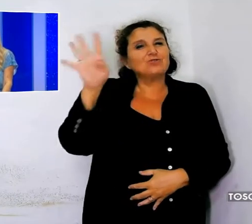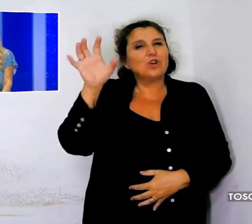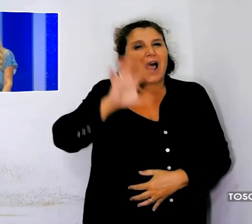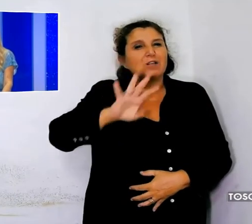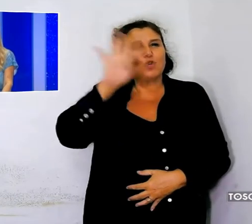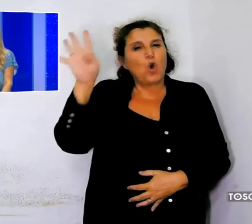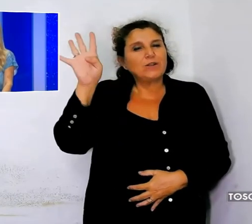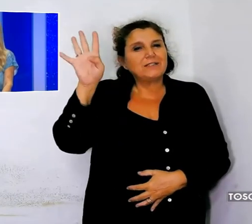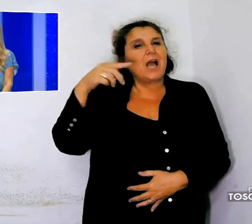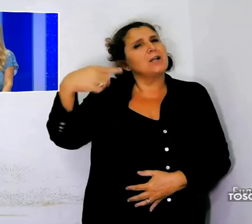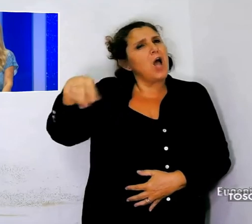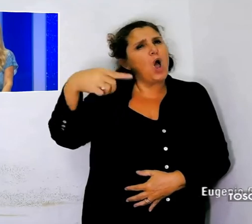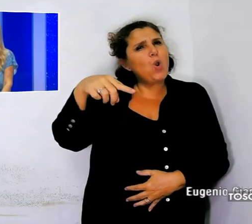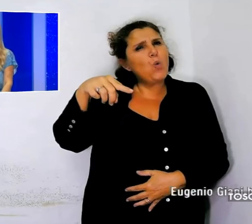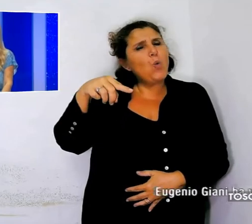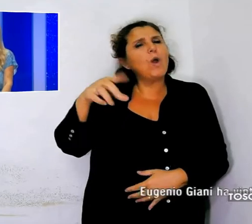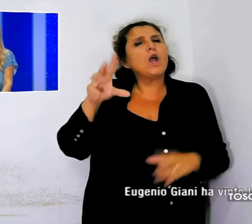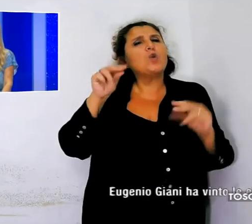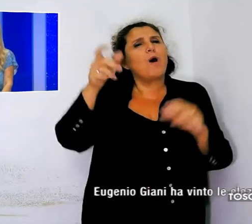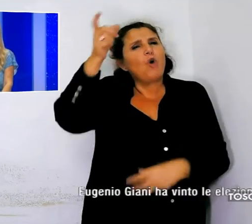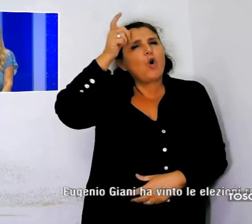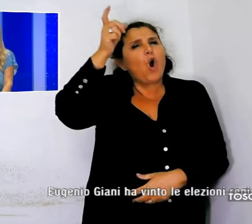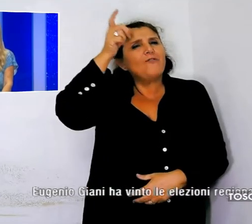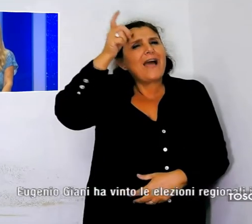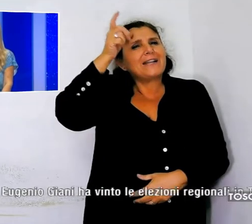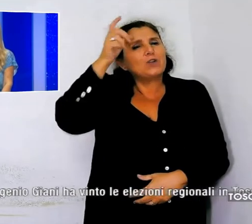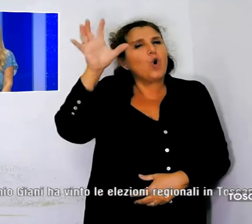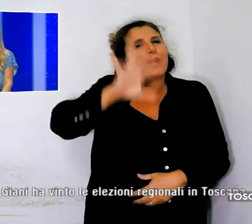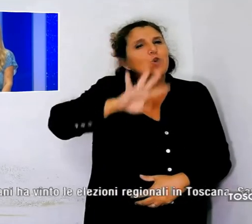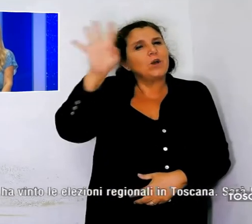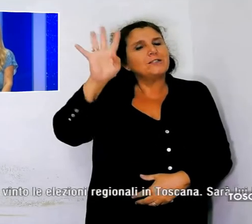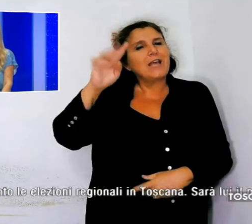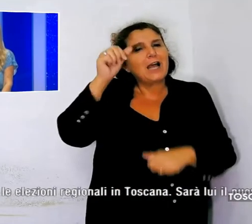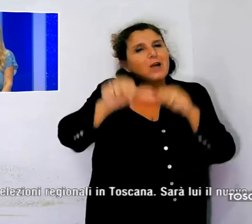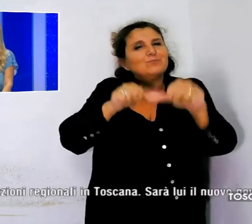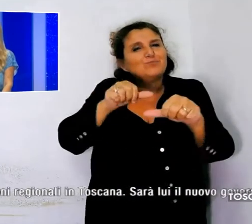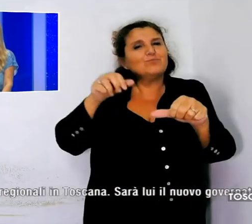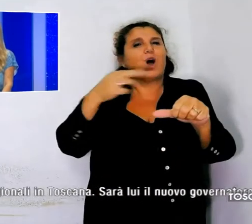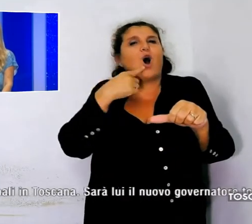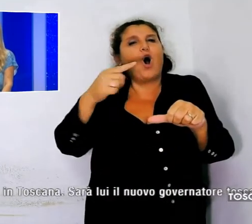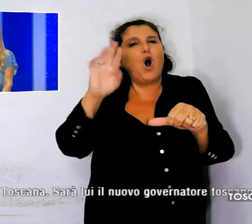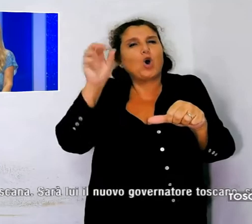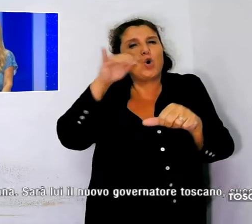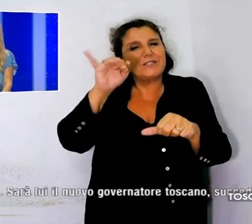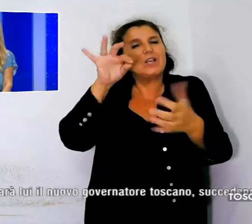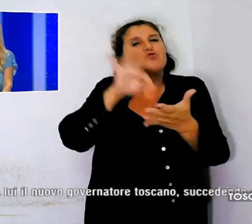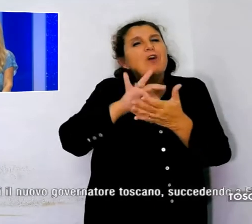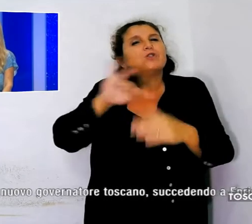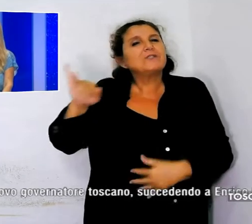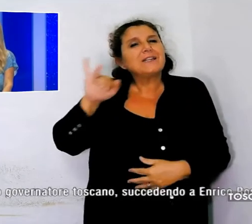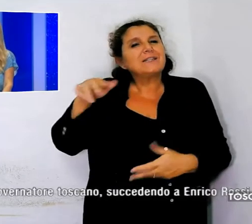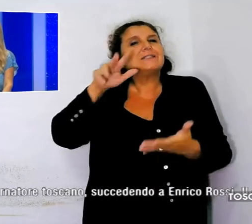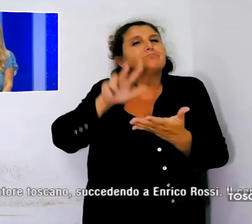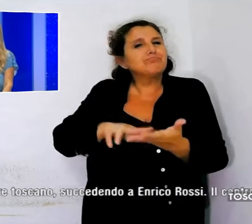Sarà lui il nuovo governatore toscano, succedendo Enrico Rossi. Il centro-sinistra dunque mantiene il